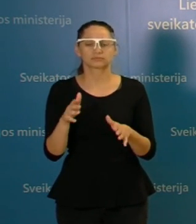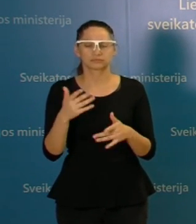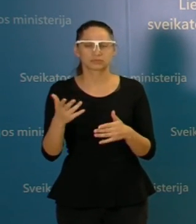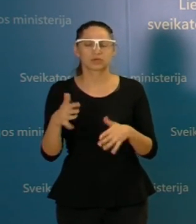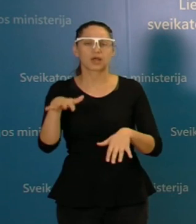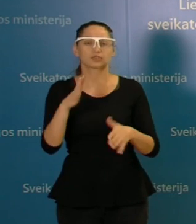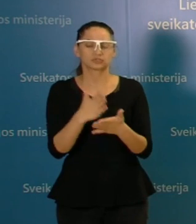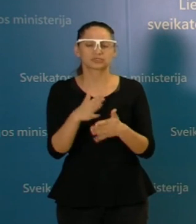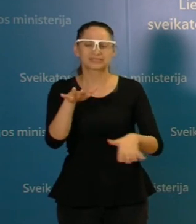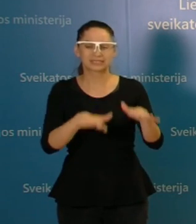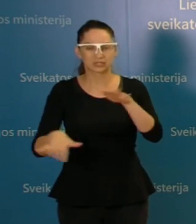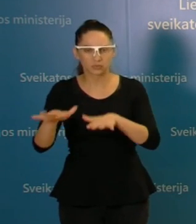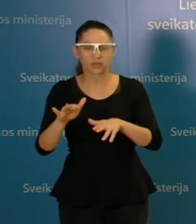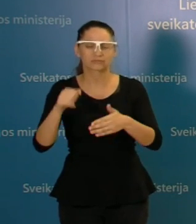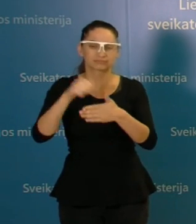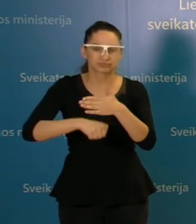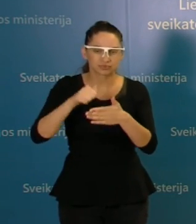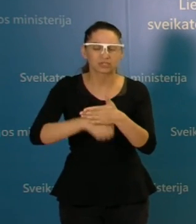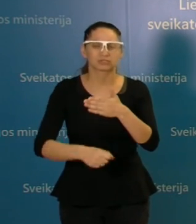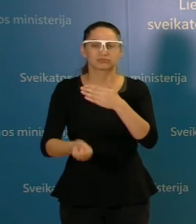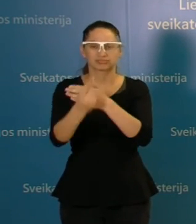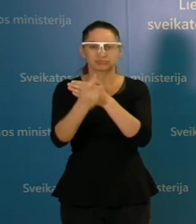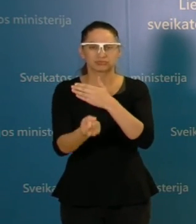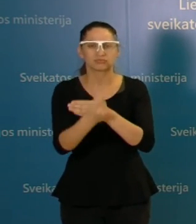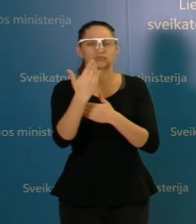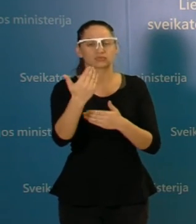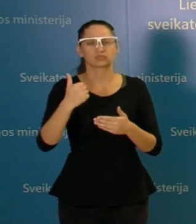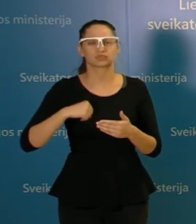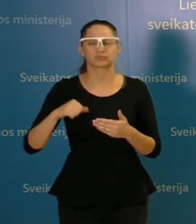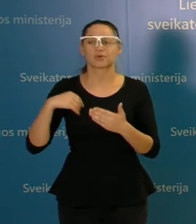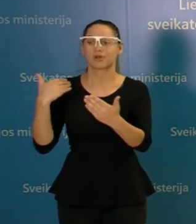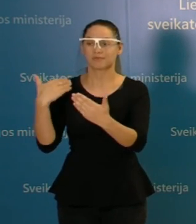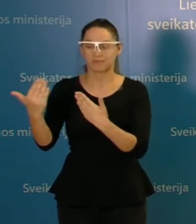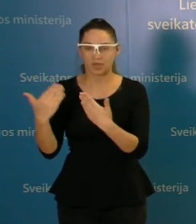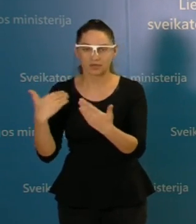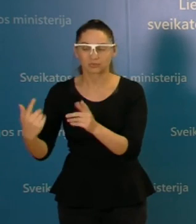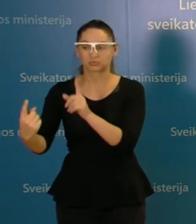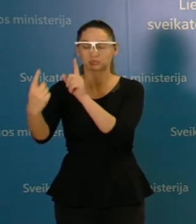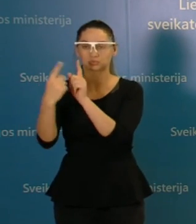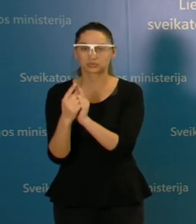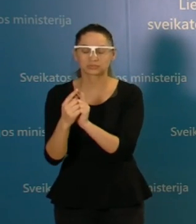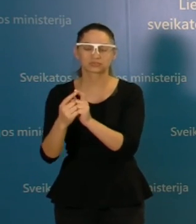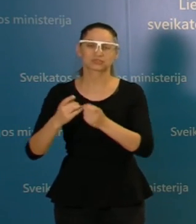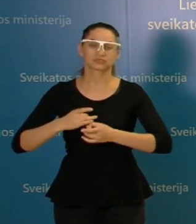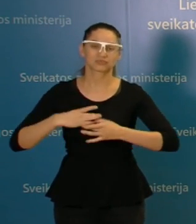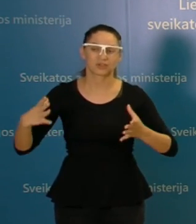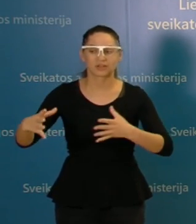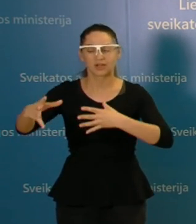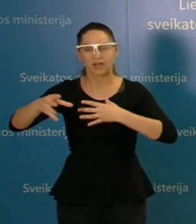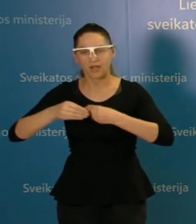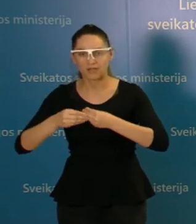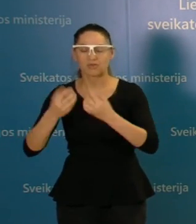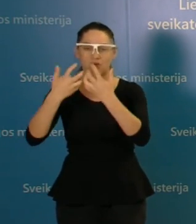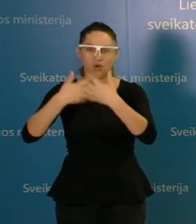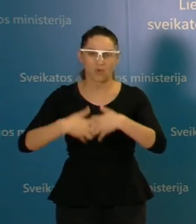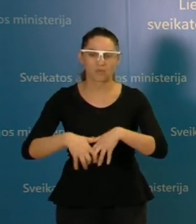nulėmė, kad lyga plinta. Tai tai yra žmonių bendravimas, judėjimas, susitikimas, šventimas ir panašus